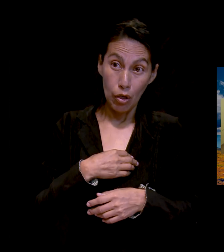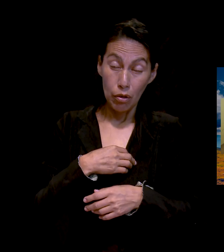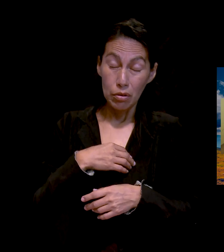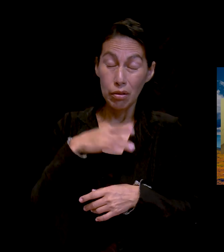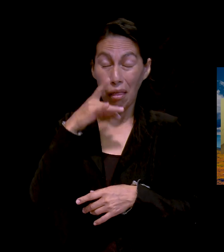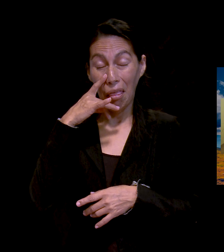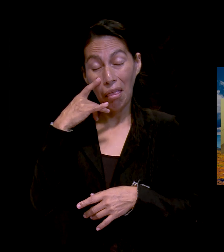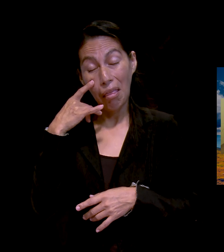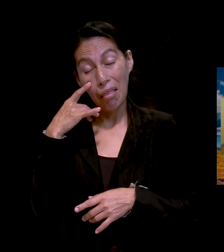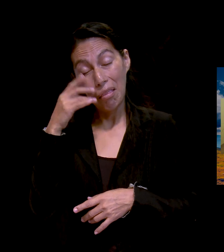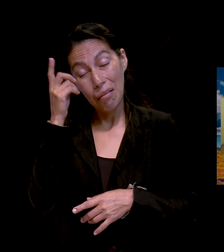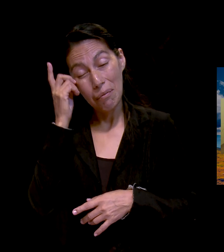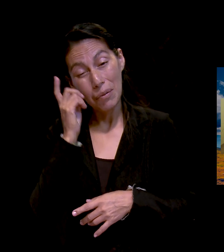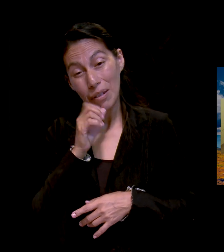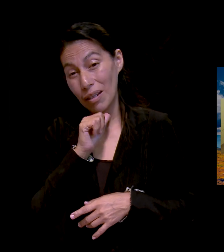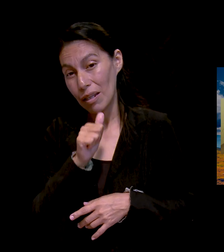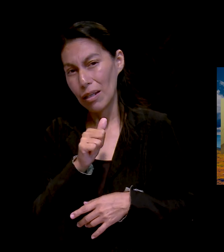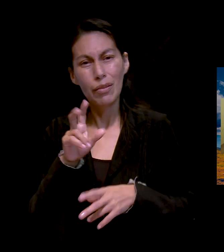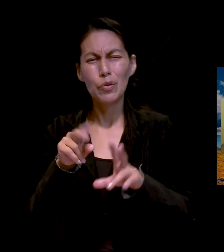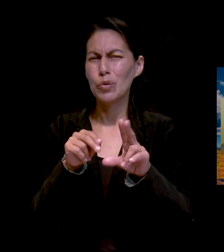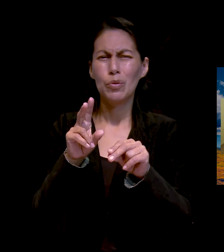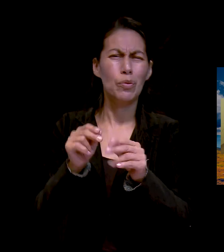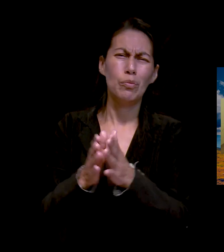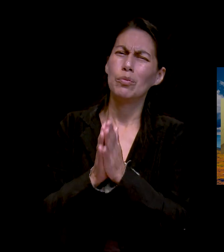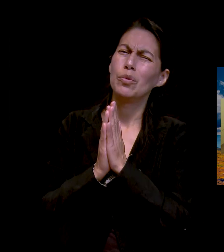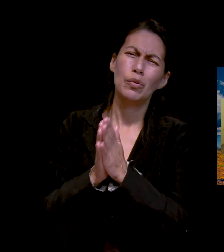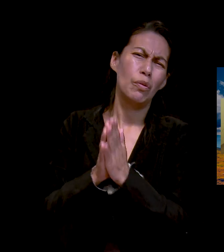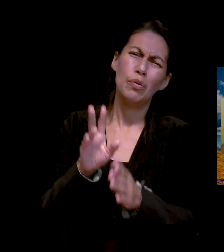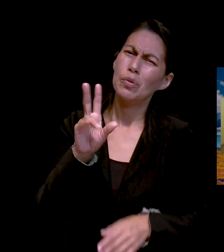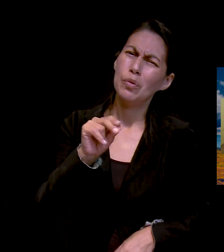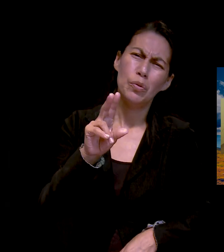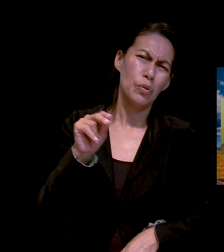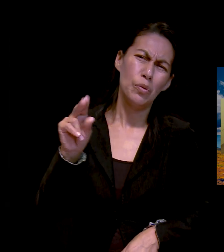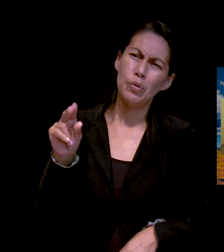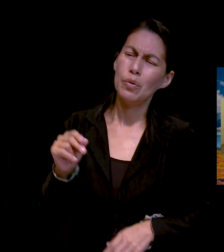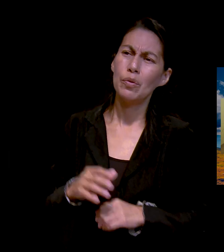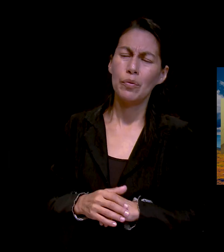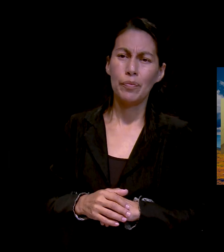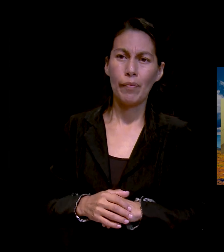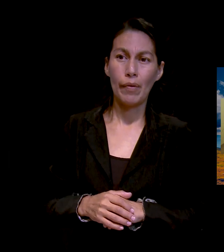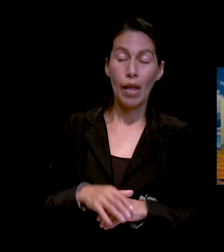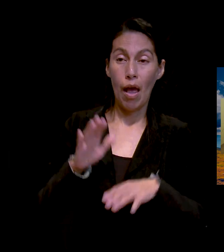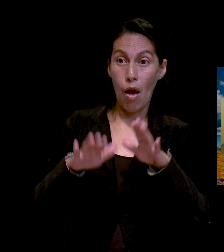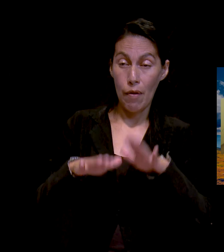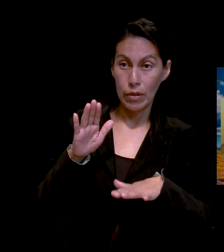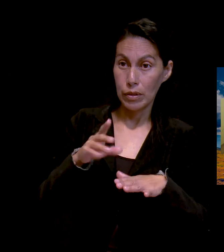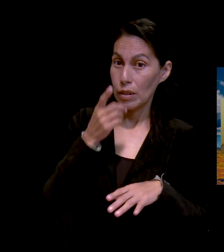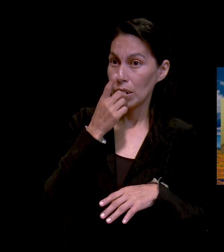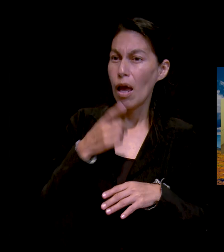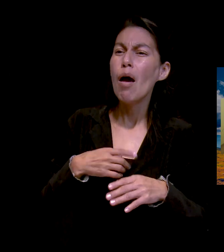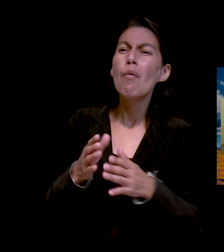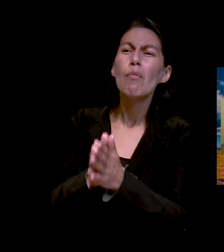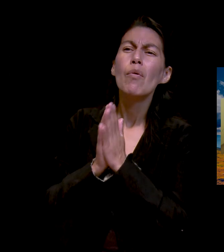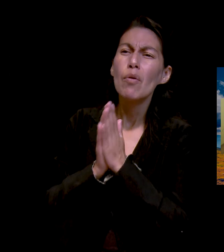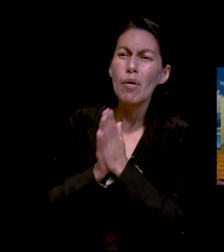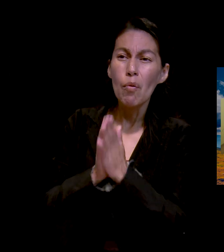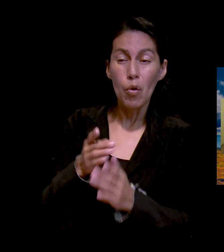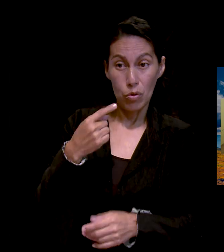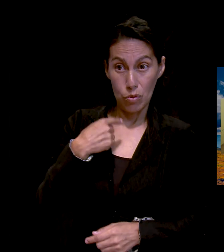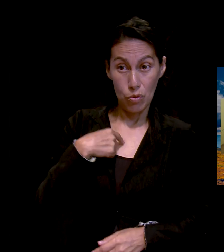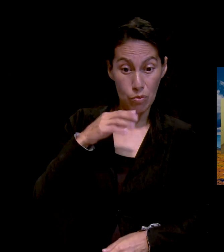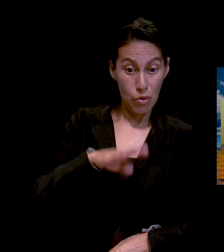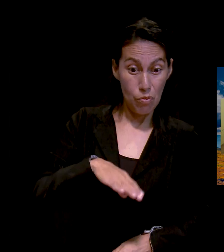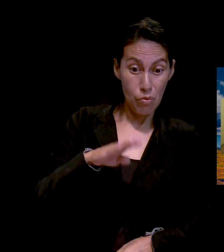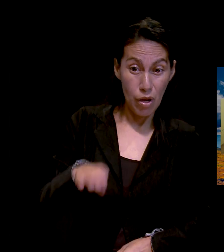nos decía, es, no me traigan flores. No gasten, no gasten. Cuando esté ya ahí yo, en la